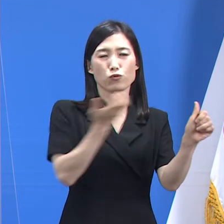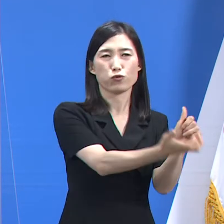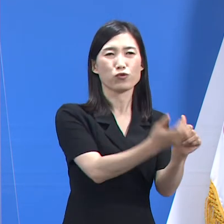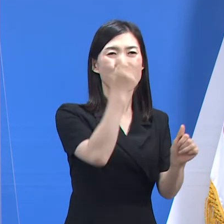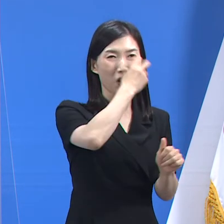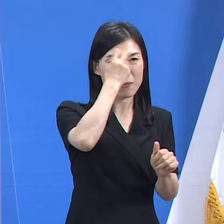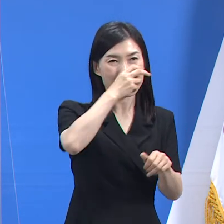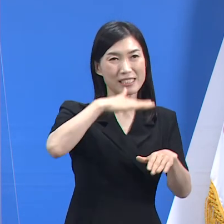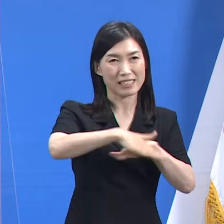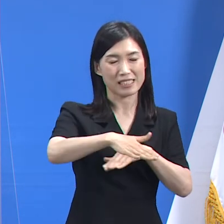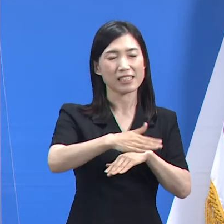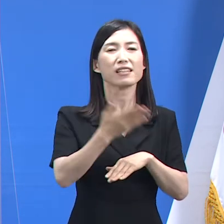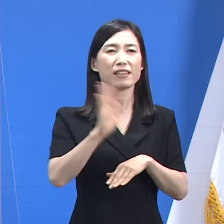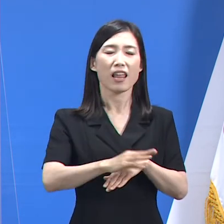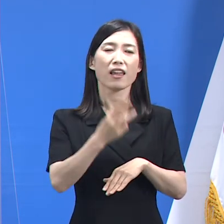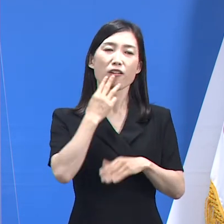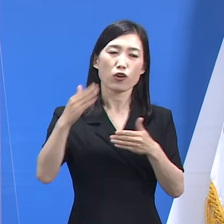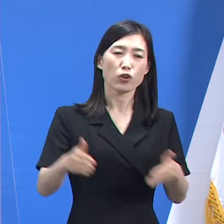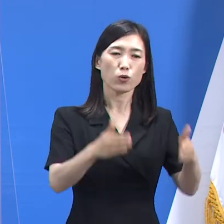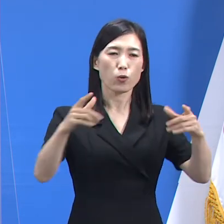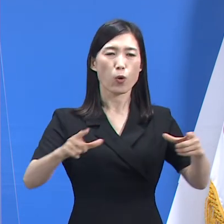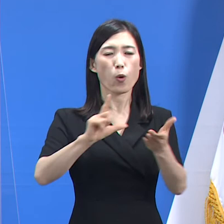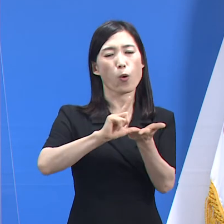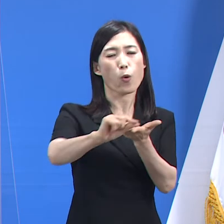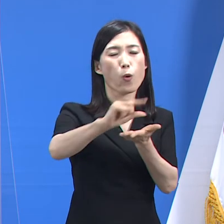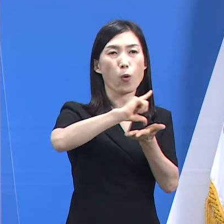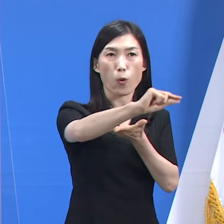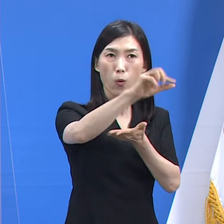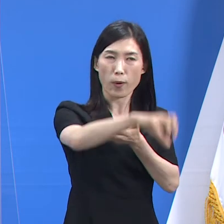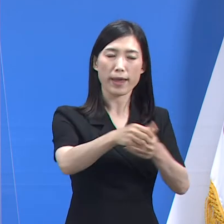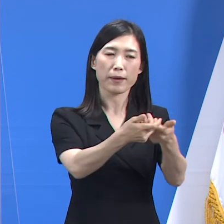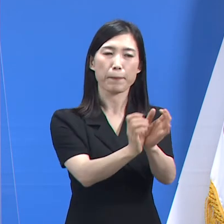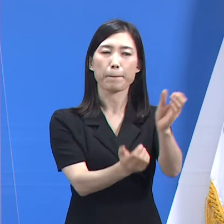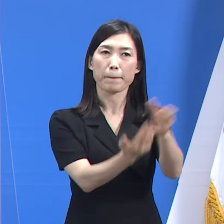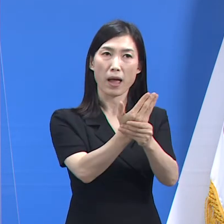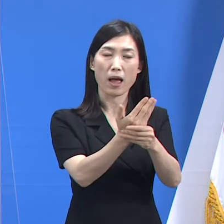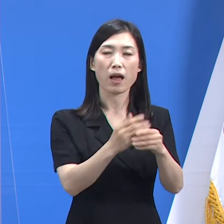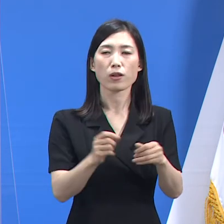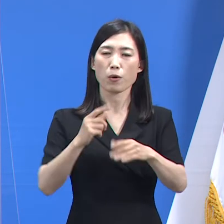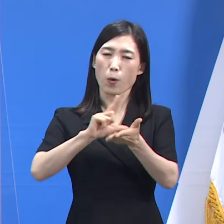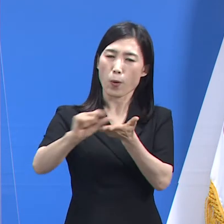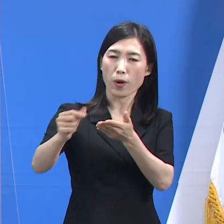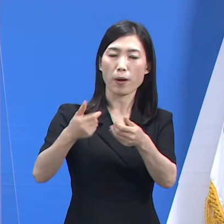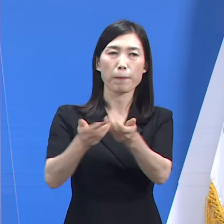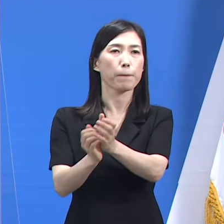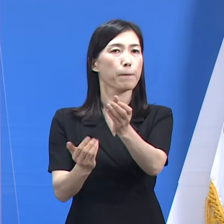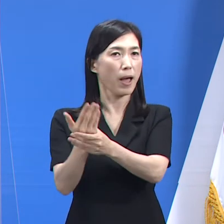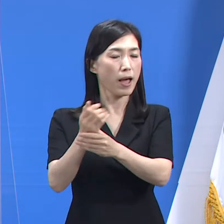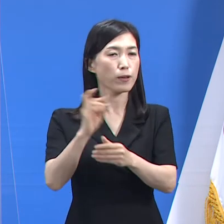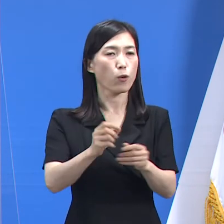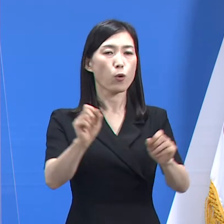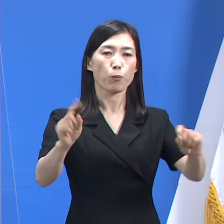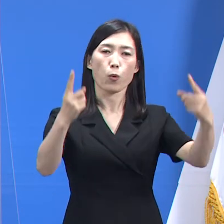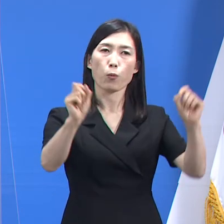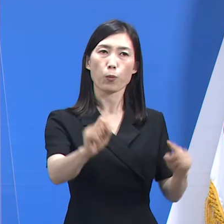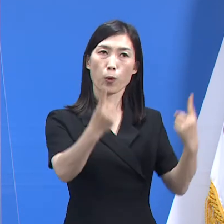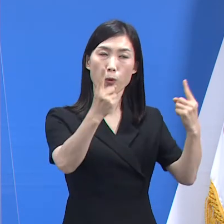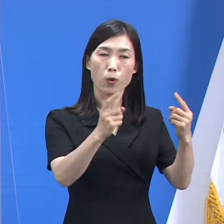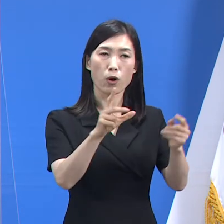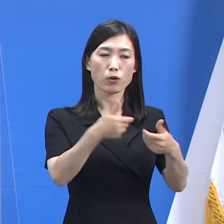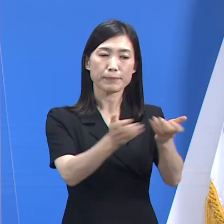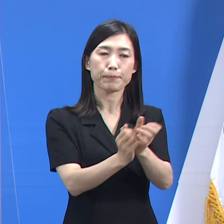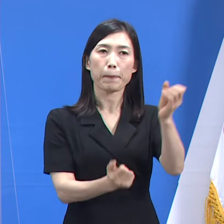아무래도 경기도의 외곽 시군에서 집단감염 사례가 발생하거나 동시다발적으로 사건이 생길 땐